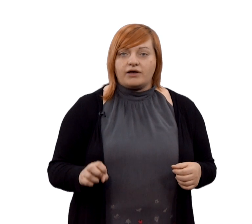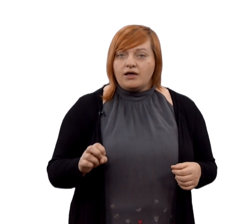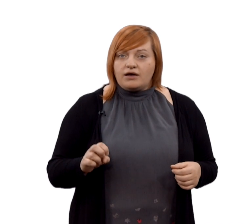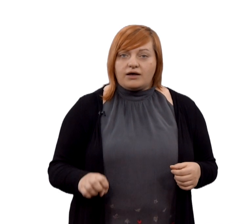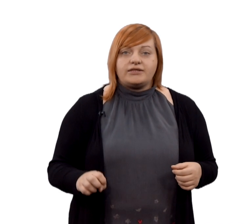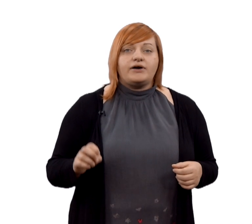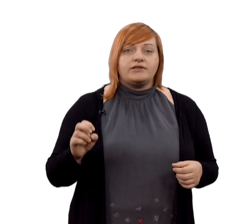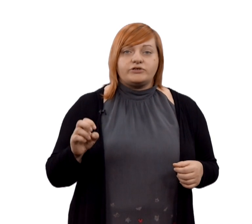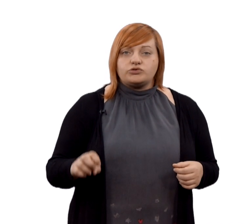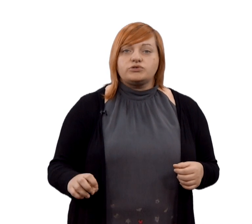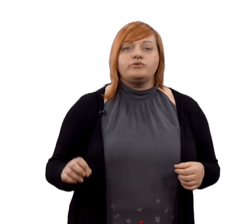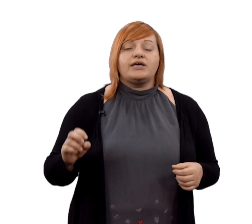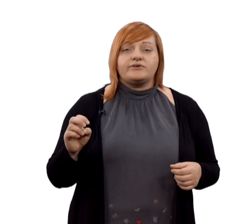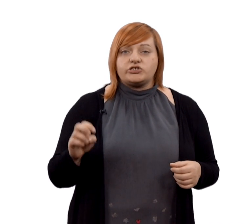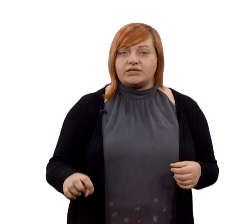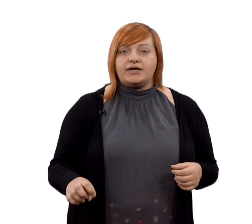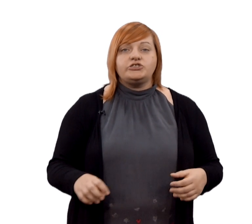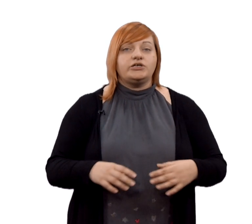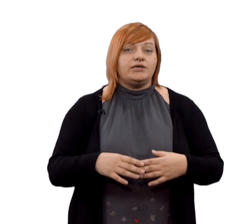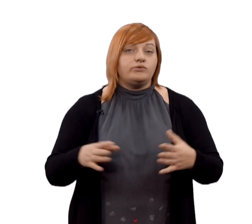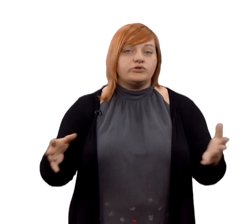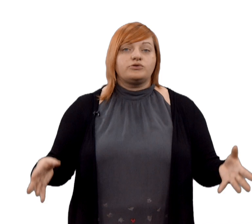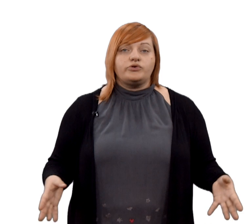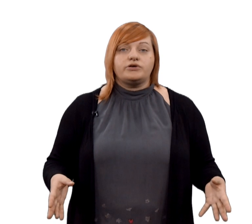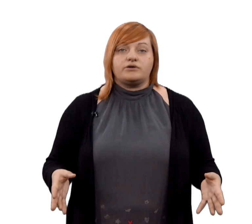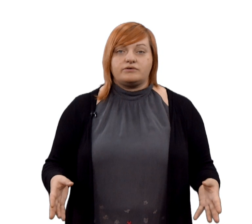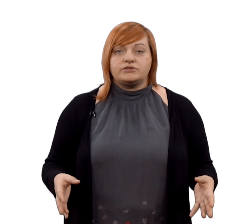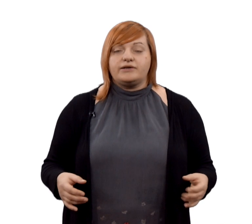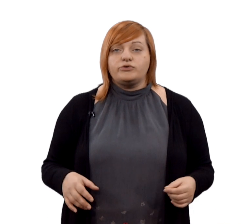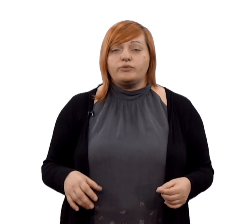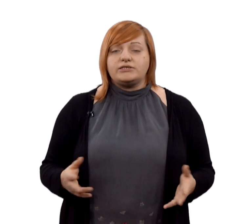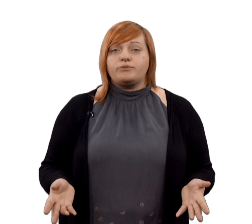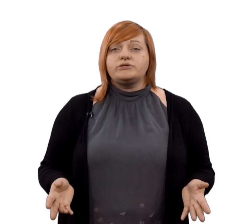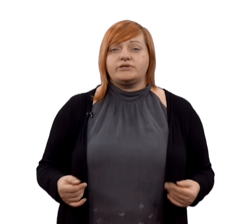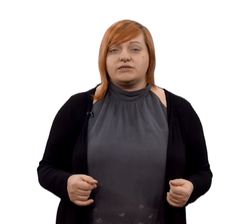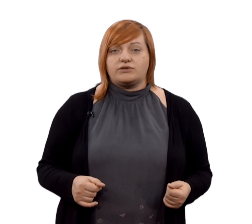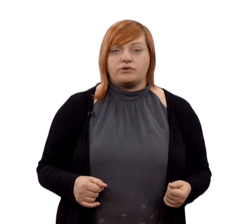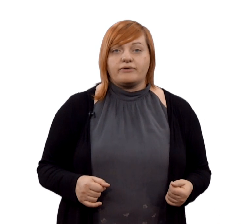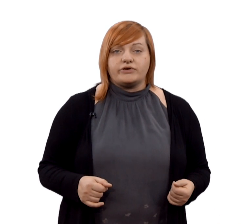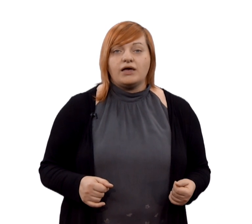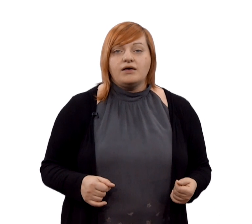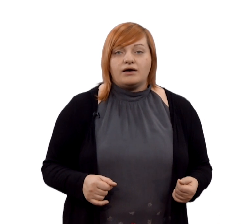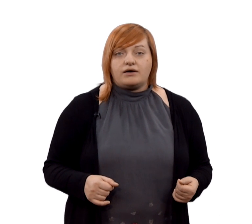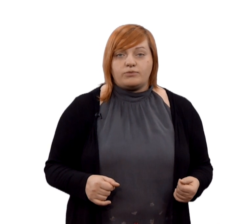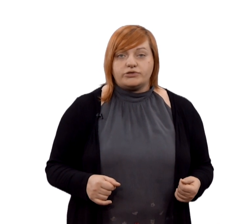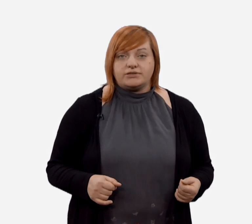товара, вашей услуги, от вашей задачи и от той целевой группы, тех пользователей, с которыми вы работаете.